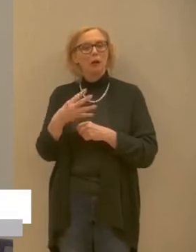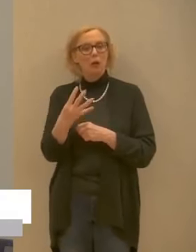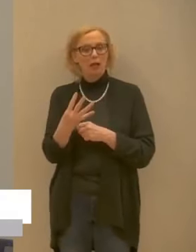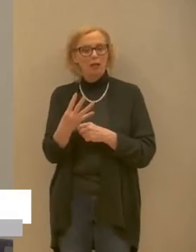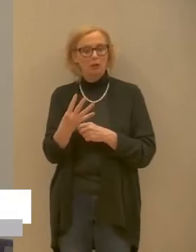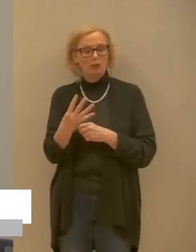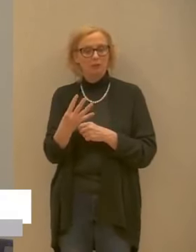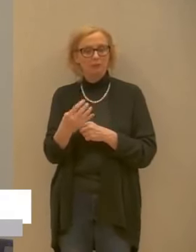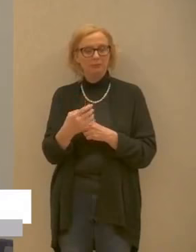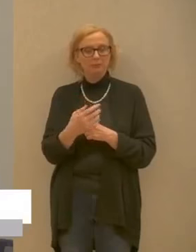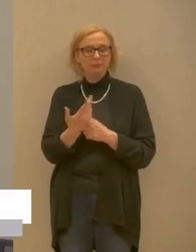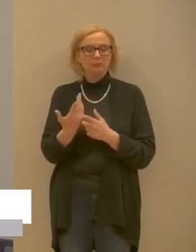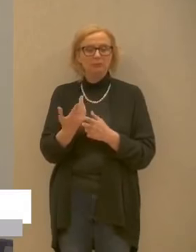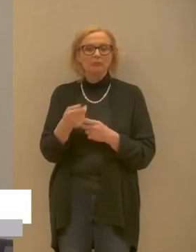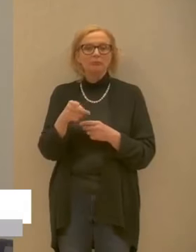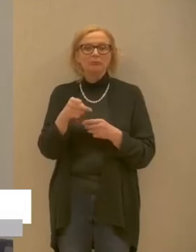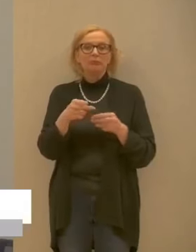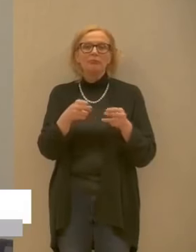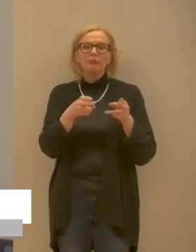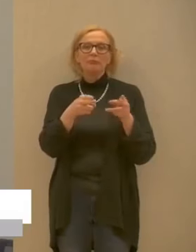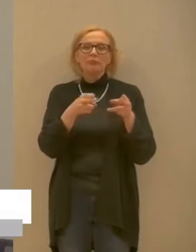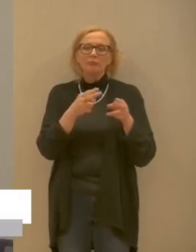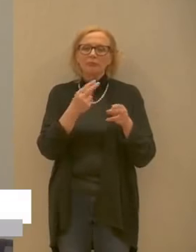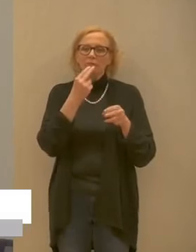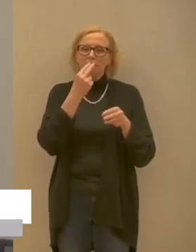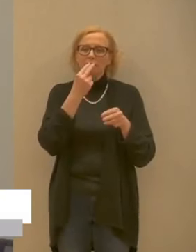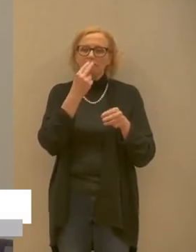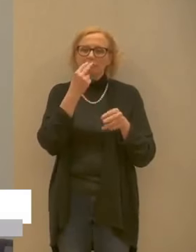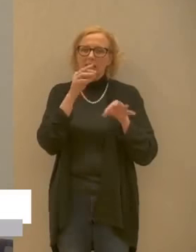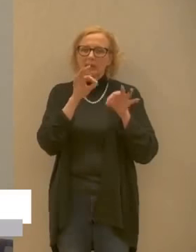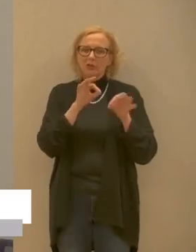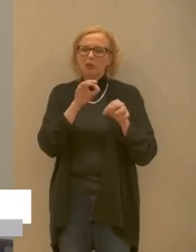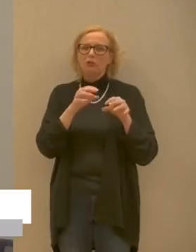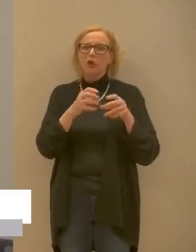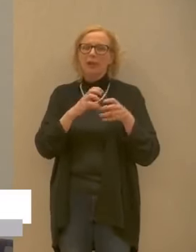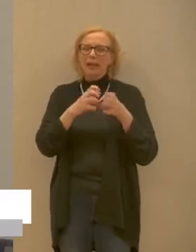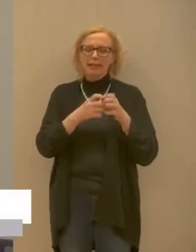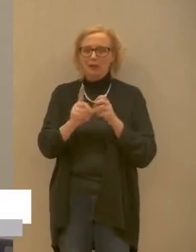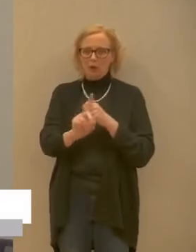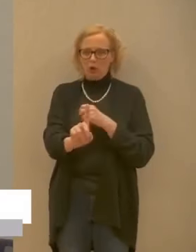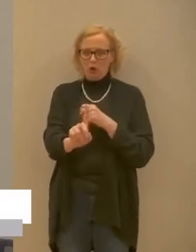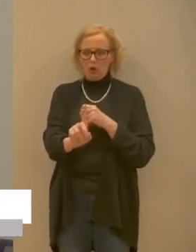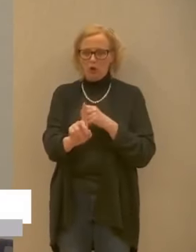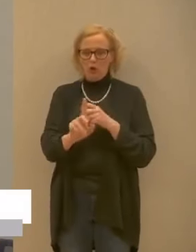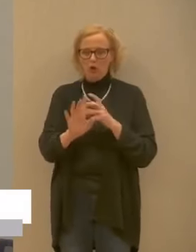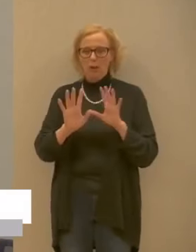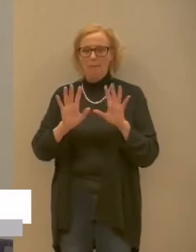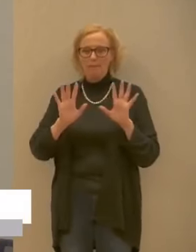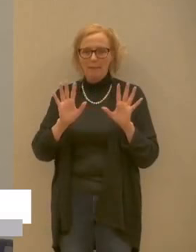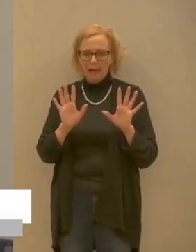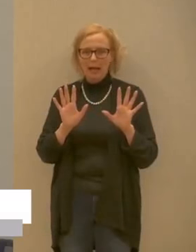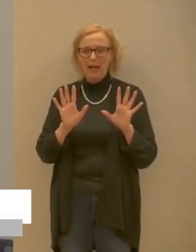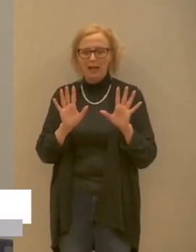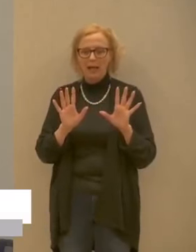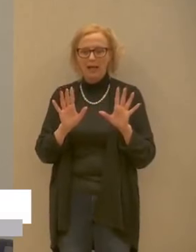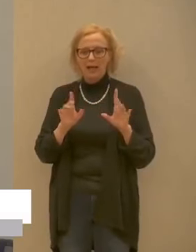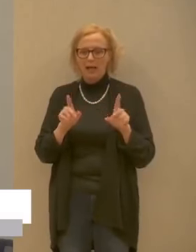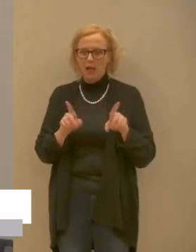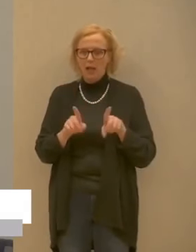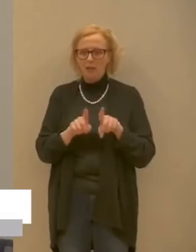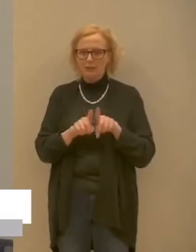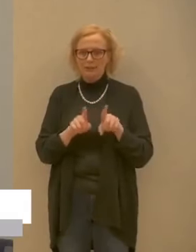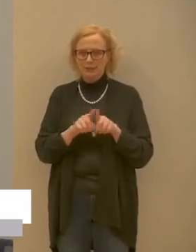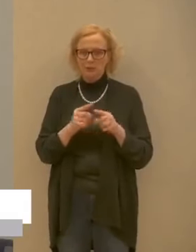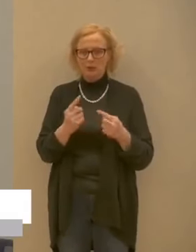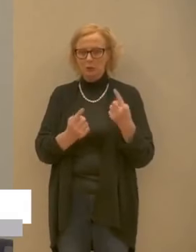non in terapia diciamo critico però è in un momento in una situazione